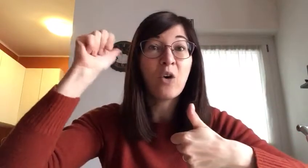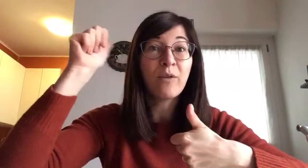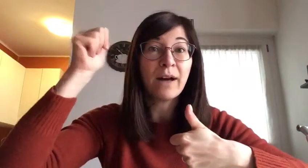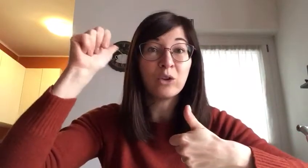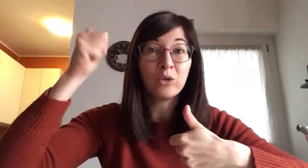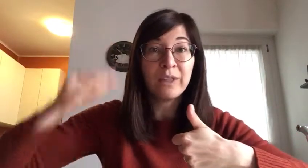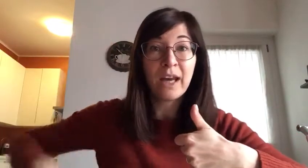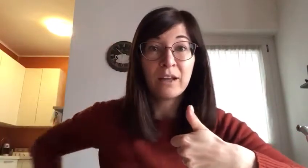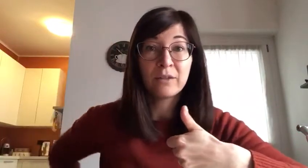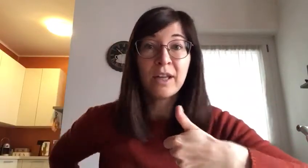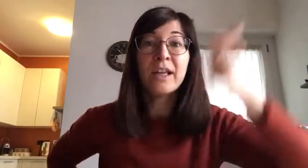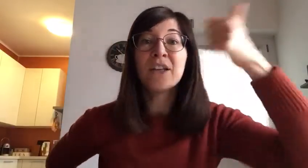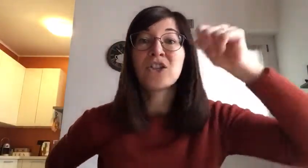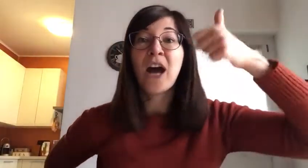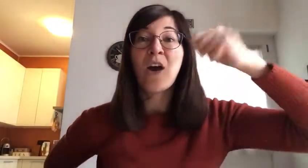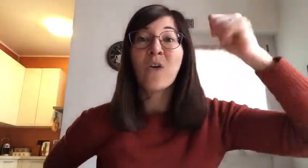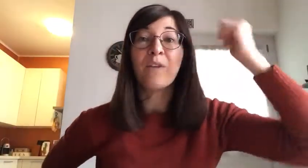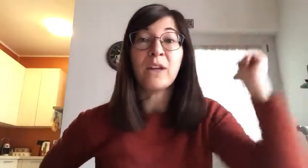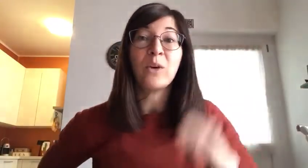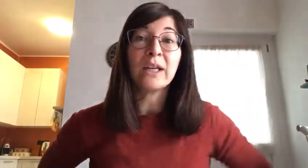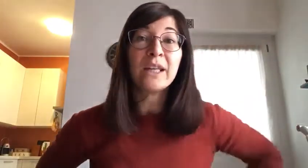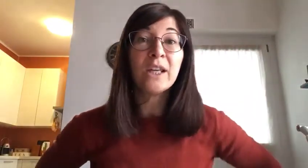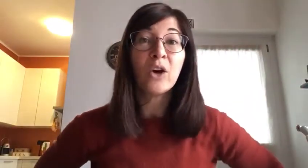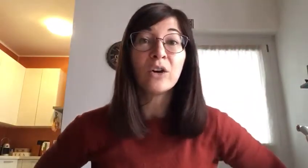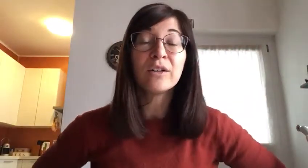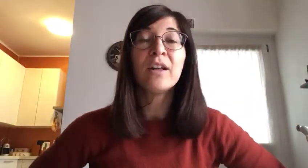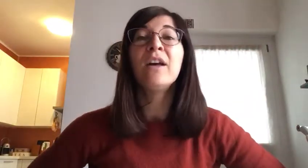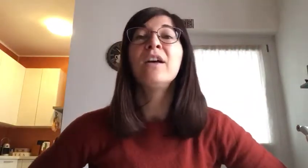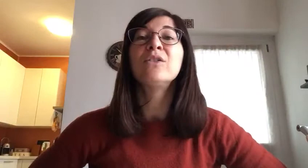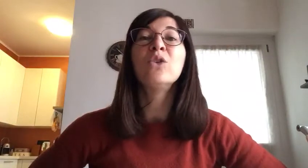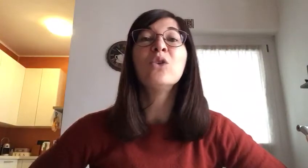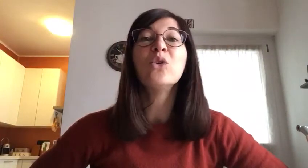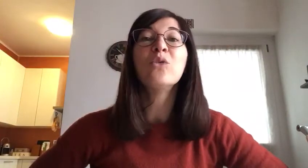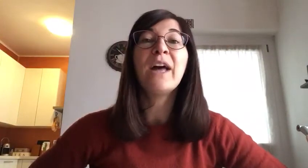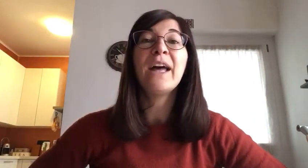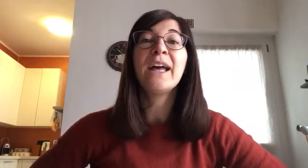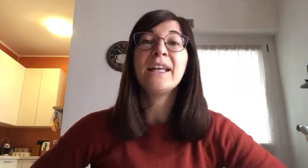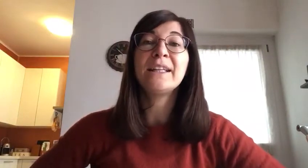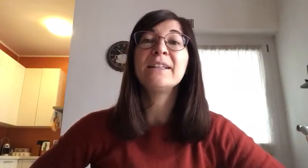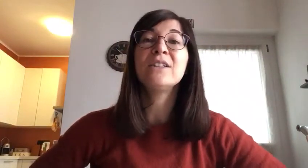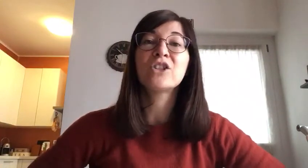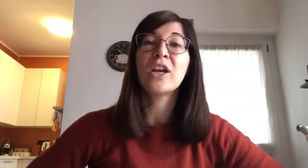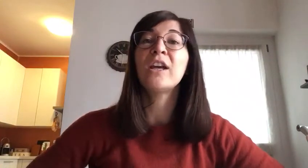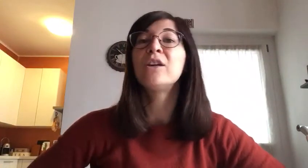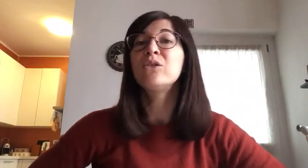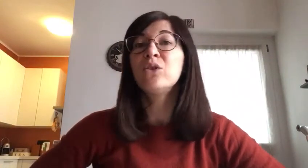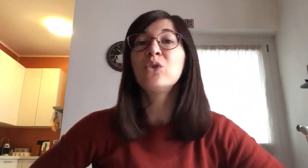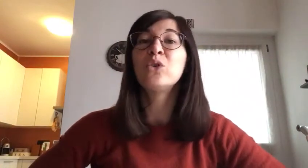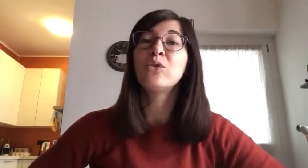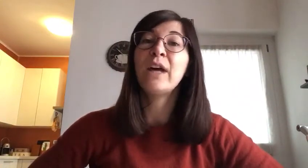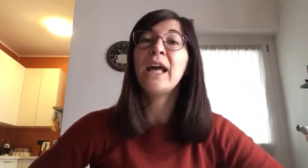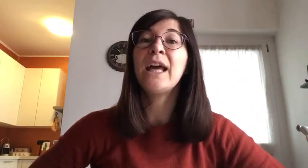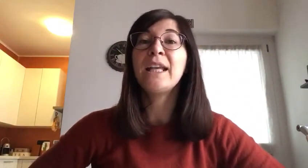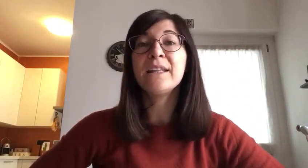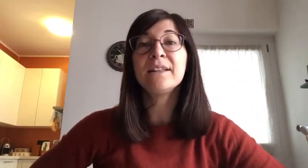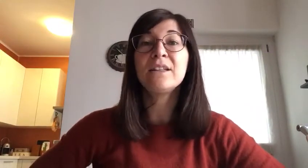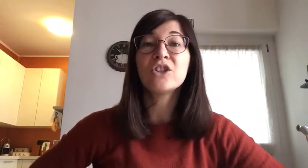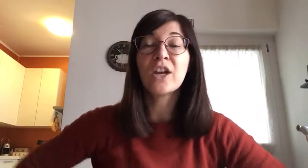vado via ciao vengo anch'io dove l'indice dove l'indice